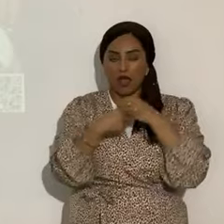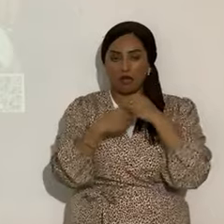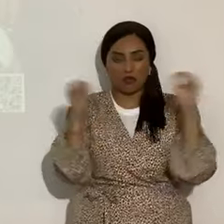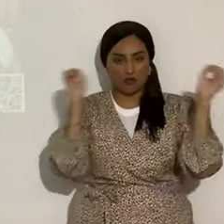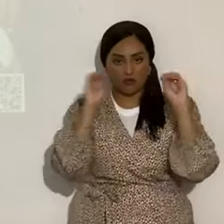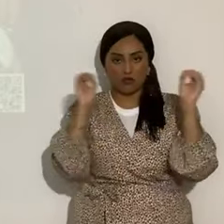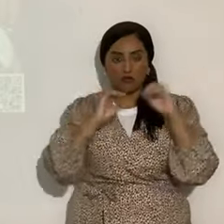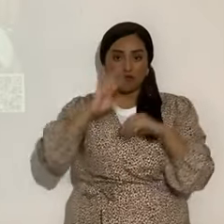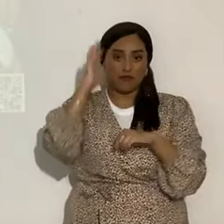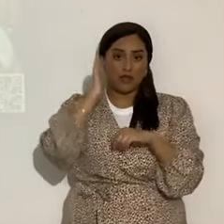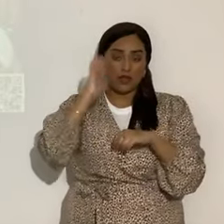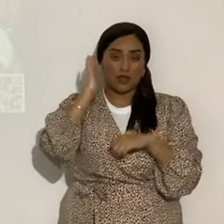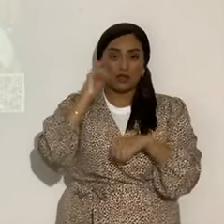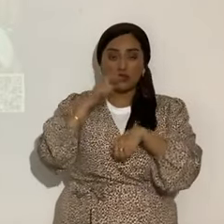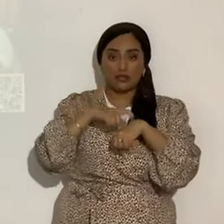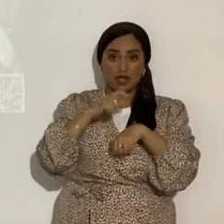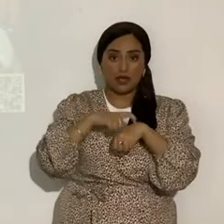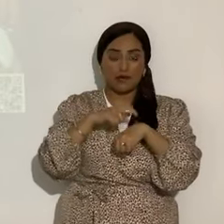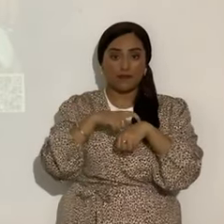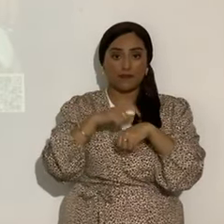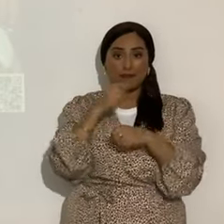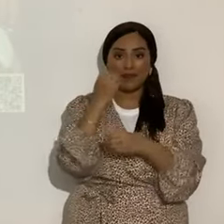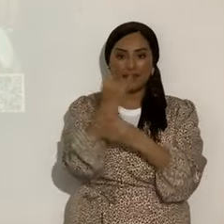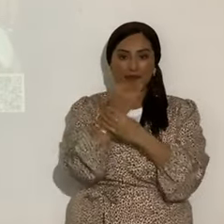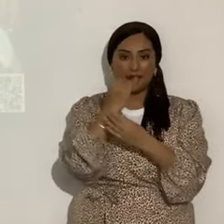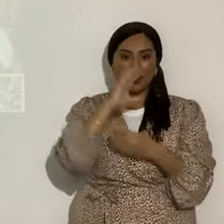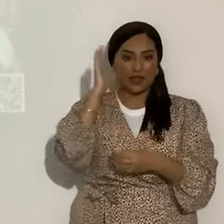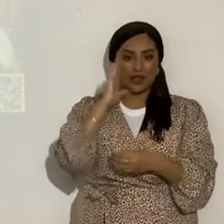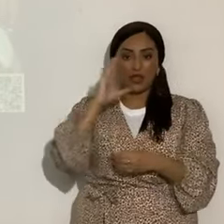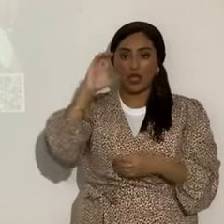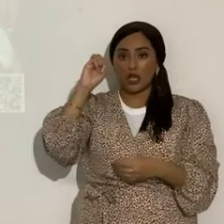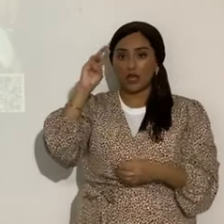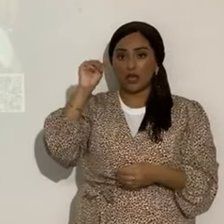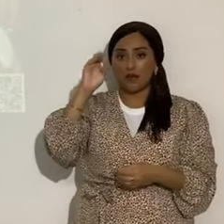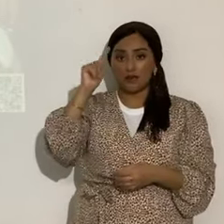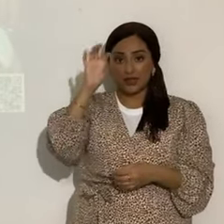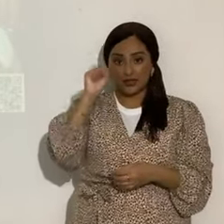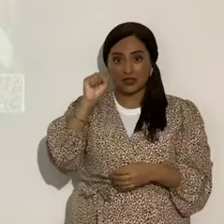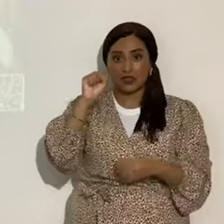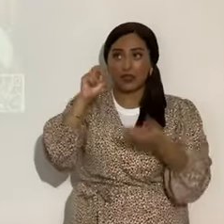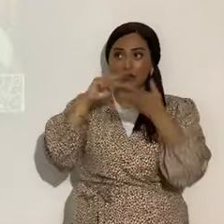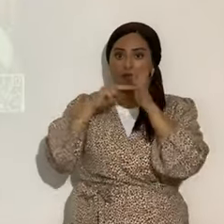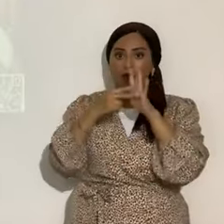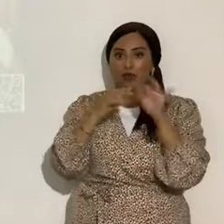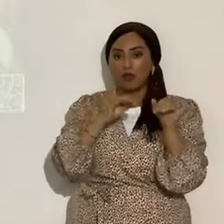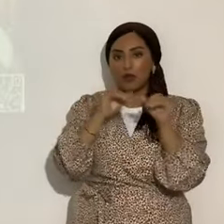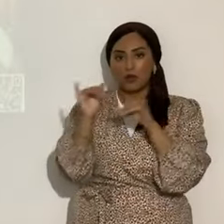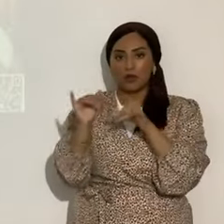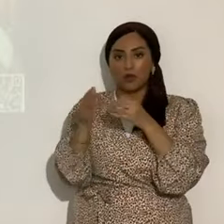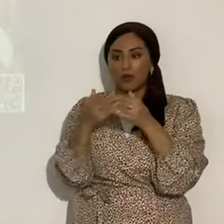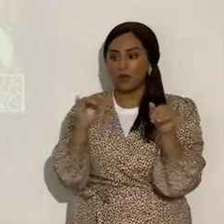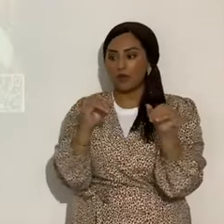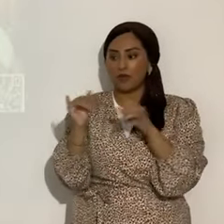En aquel tiempo, en la época de Jeremías, los cometas eran representados como una cara